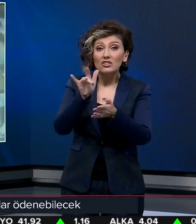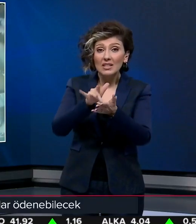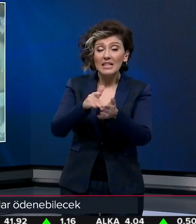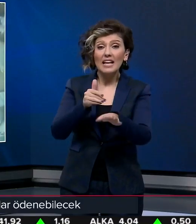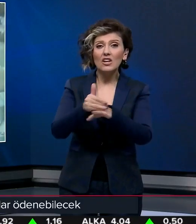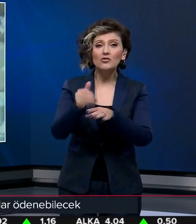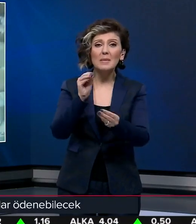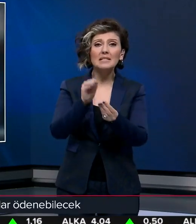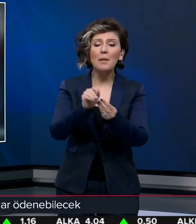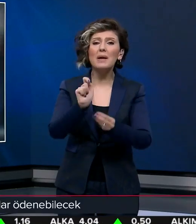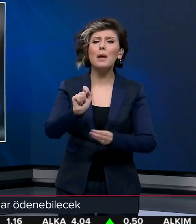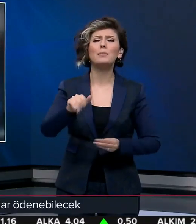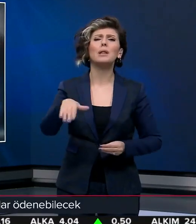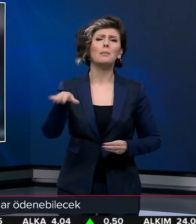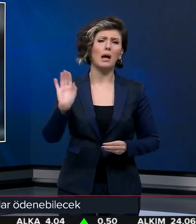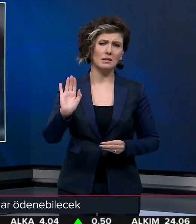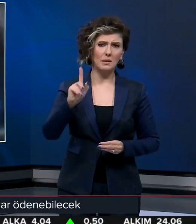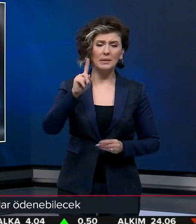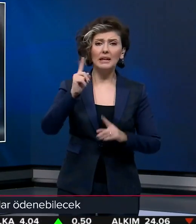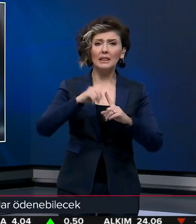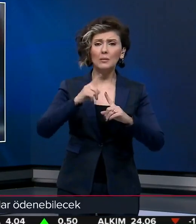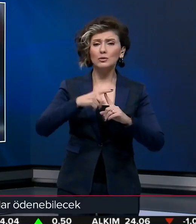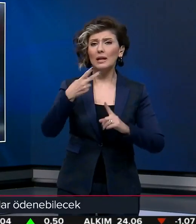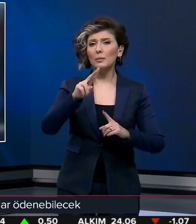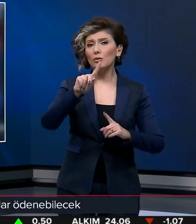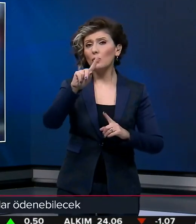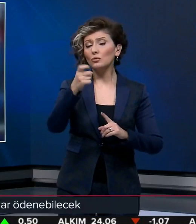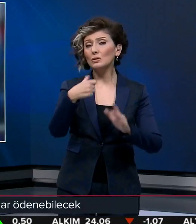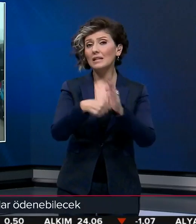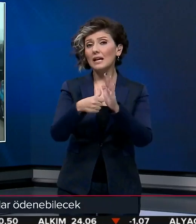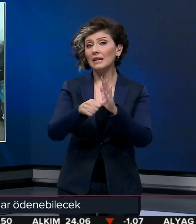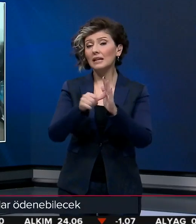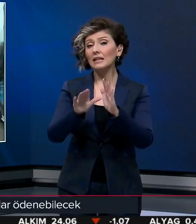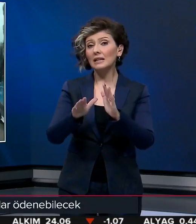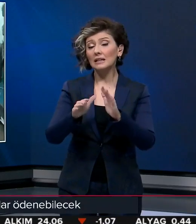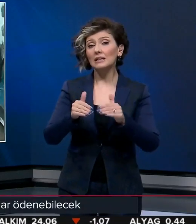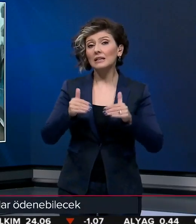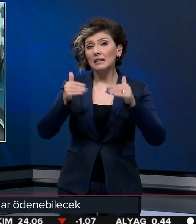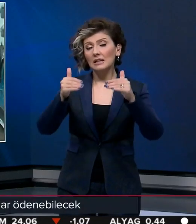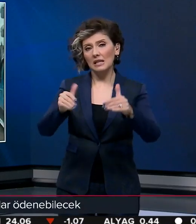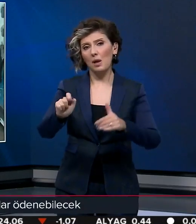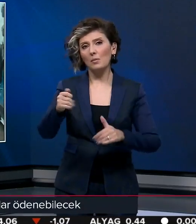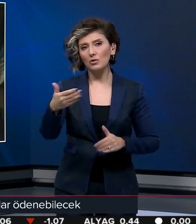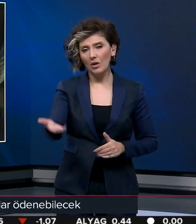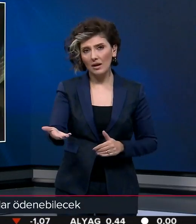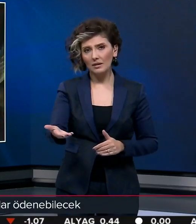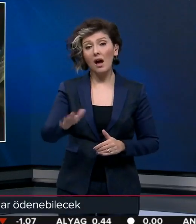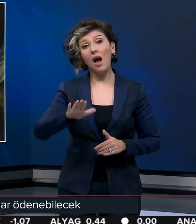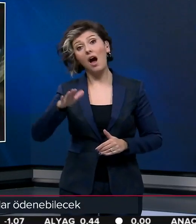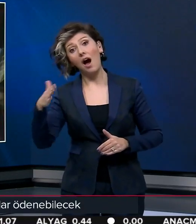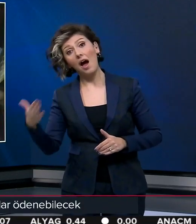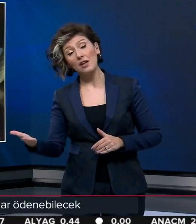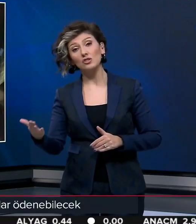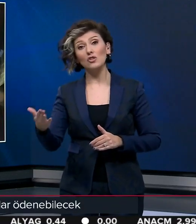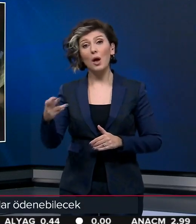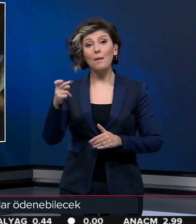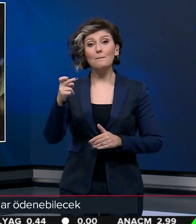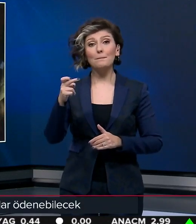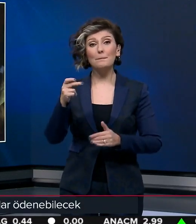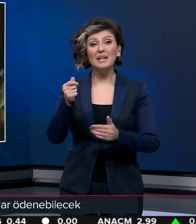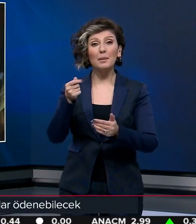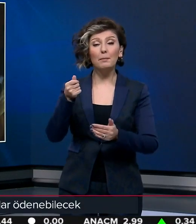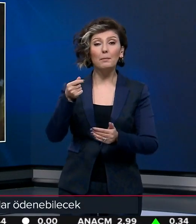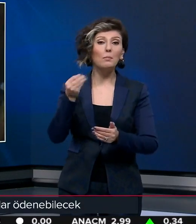gecikme zammı uygulanmaksızın 1 Temmuz 2019 tarihine kadar yapılabilecek. Ayrıca prim